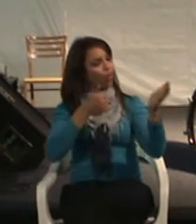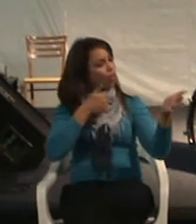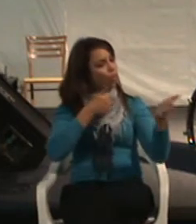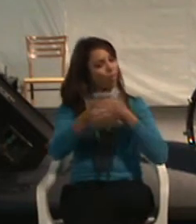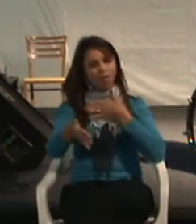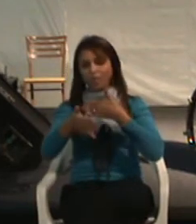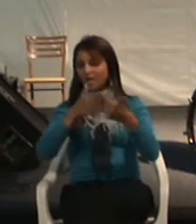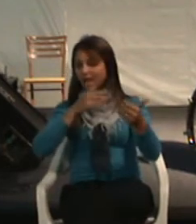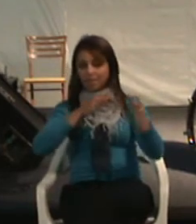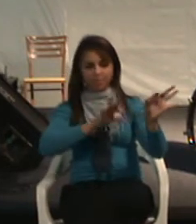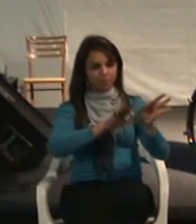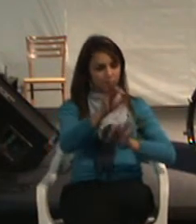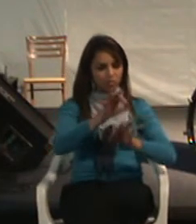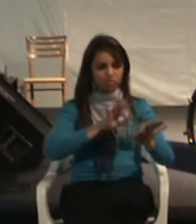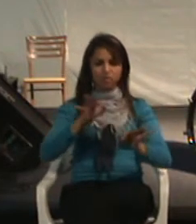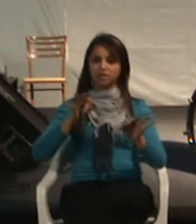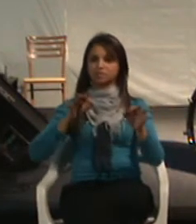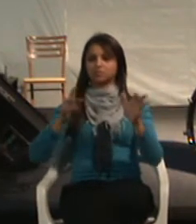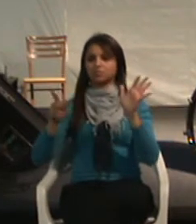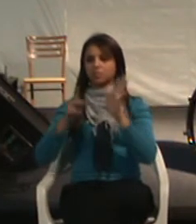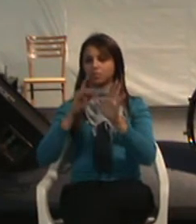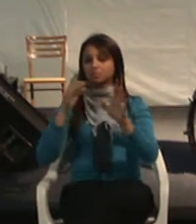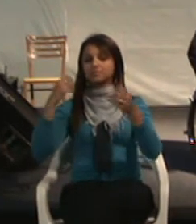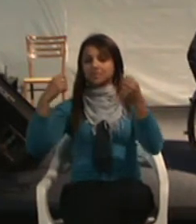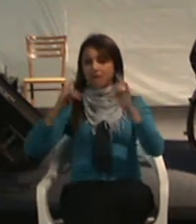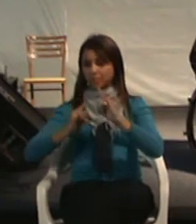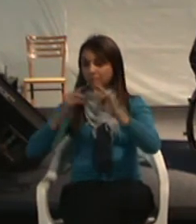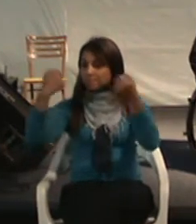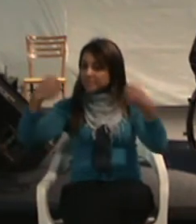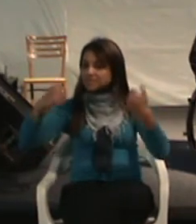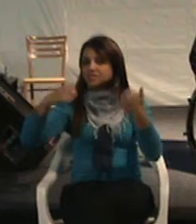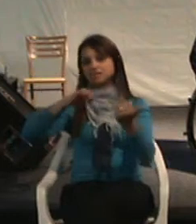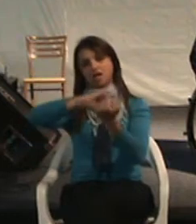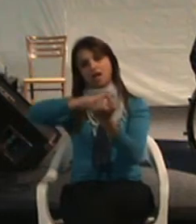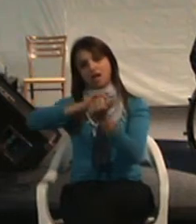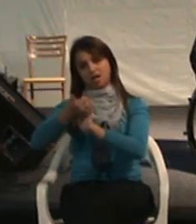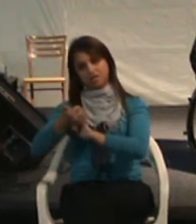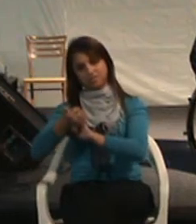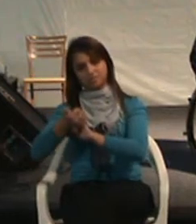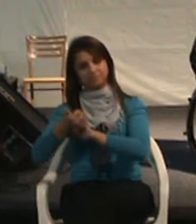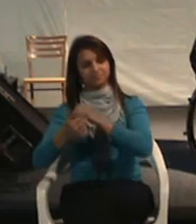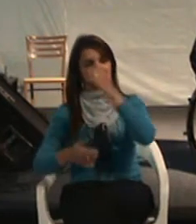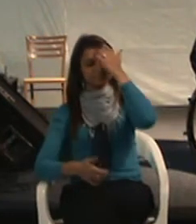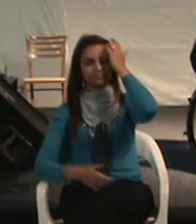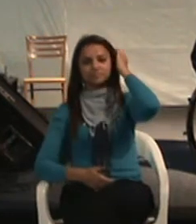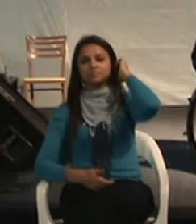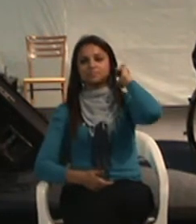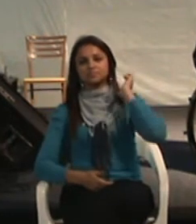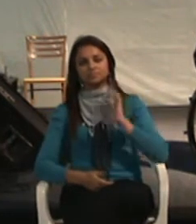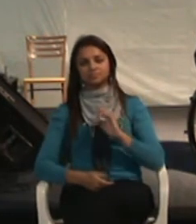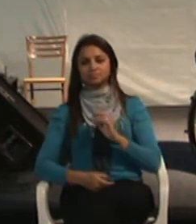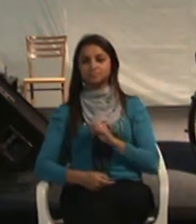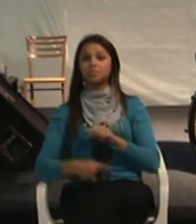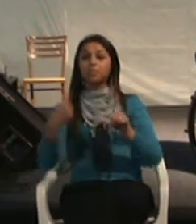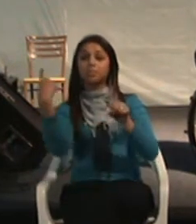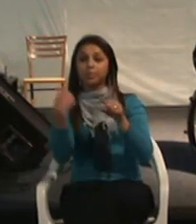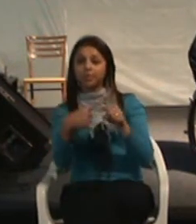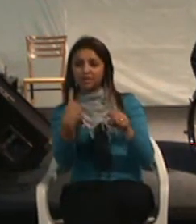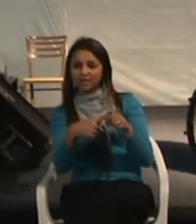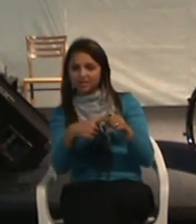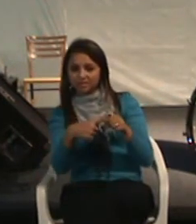projeto, comunicação, arquitetônico urbanística, tem que ser adaptada. E por quê?